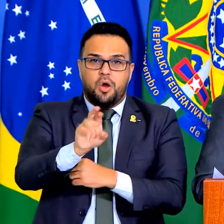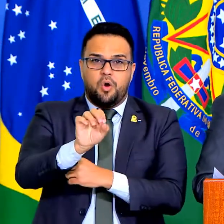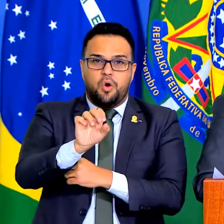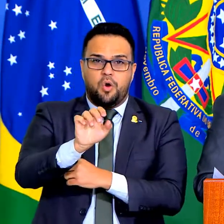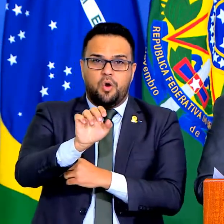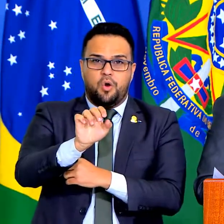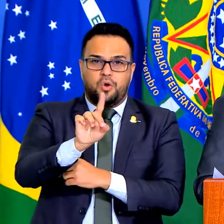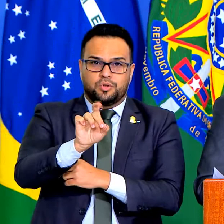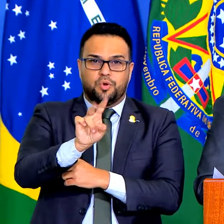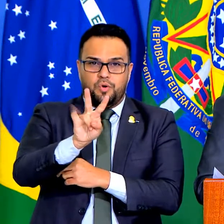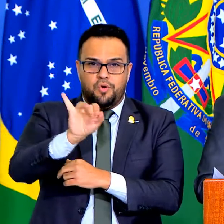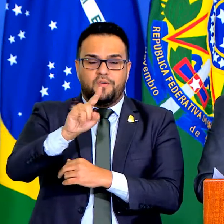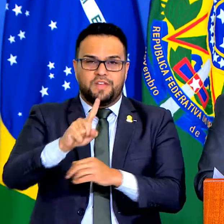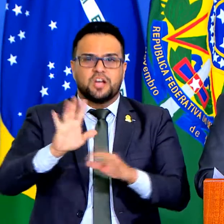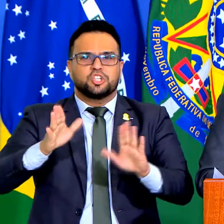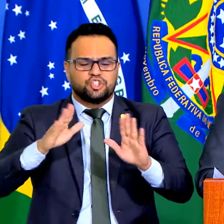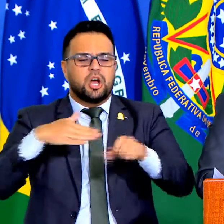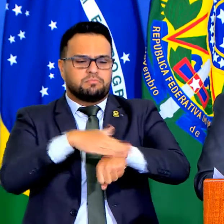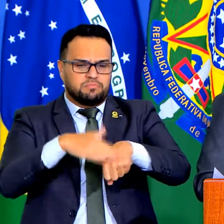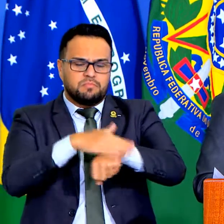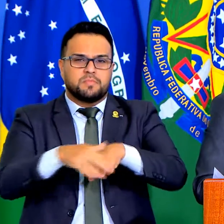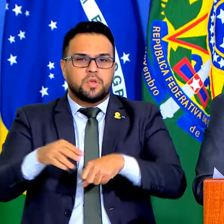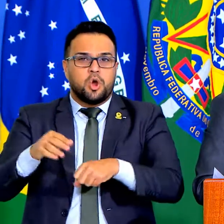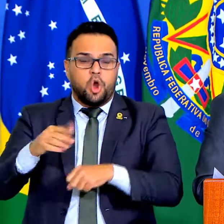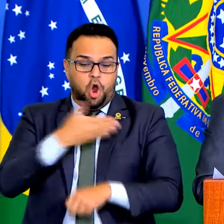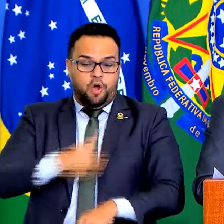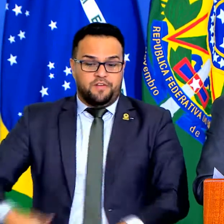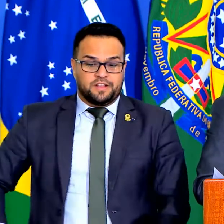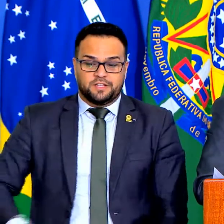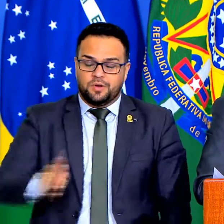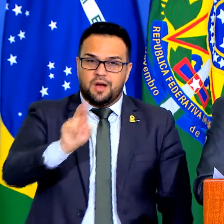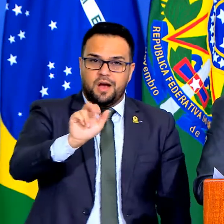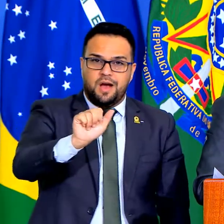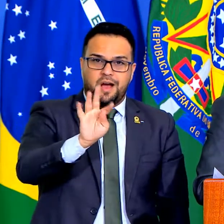acertadas com o governador Ratinho também nesse sentido.